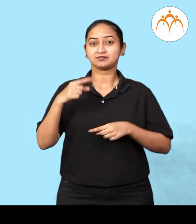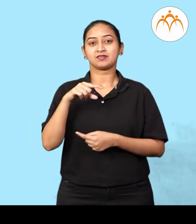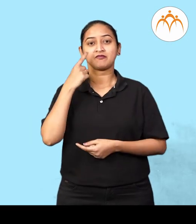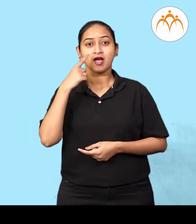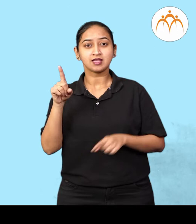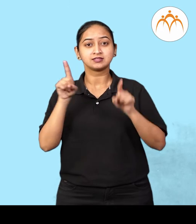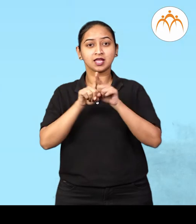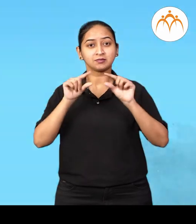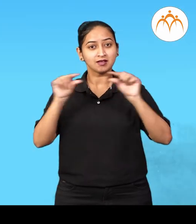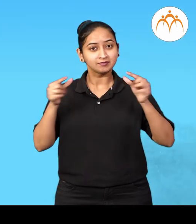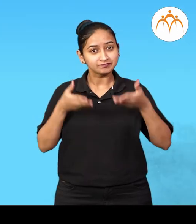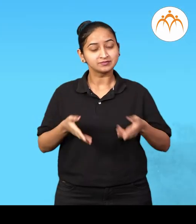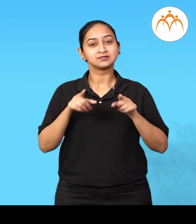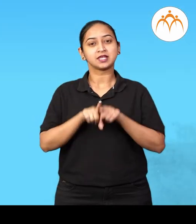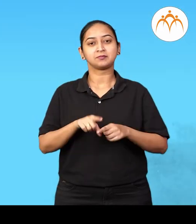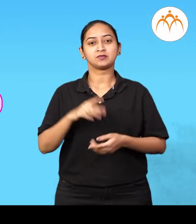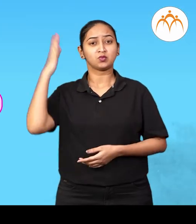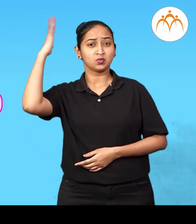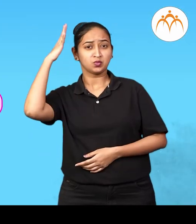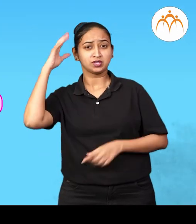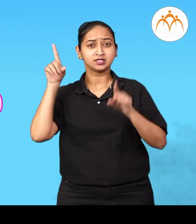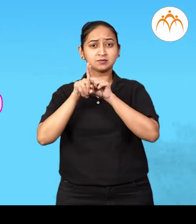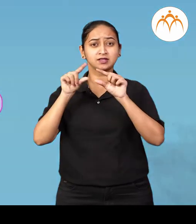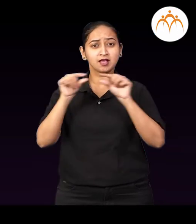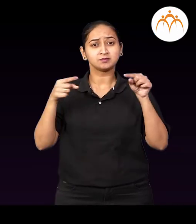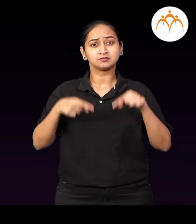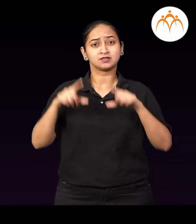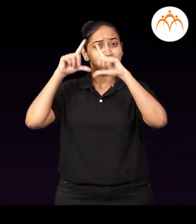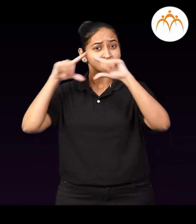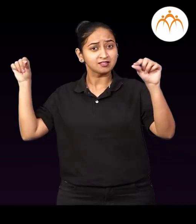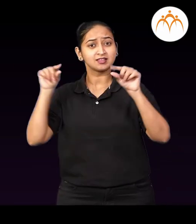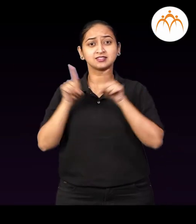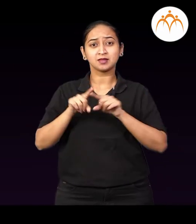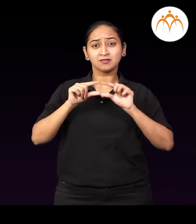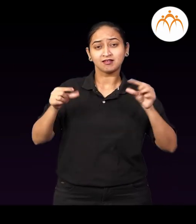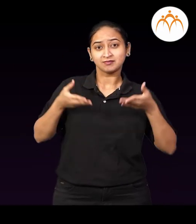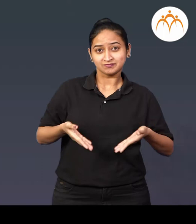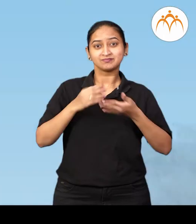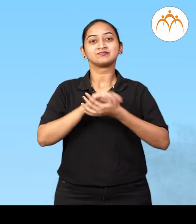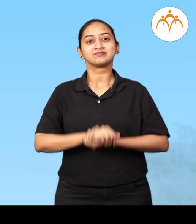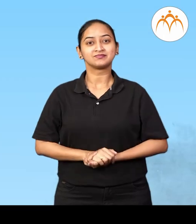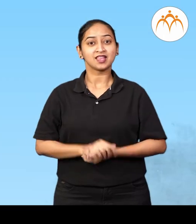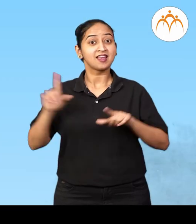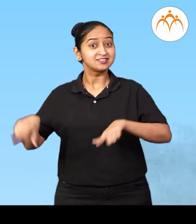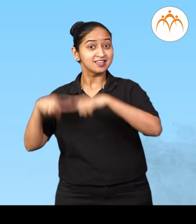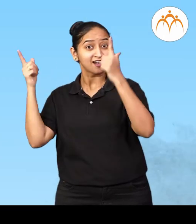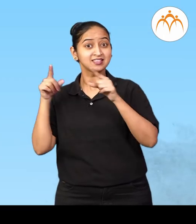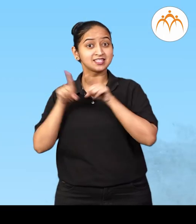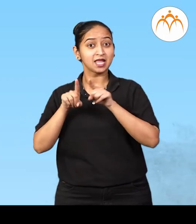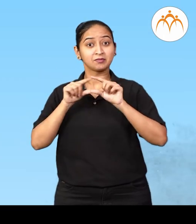मंटात सूरियाला रवी मंटात चन्दराला शशी मंटात जाडाला व्रुक्ष मंटात